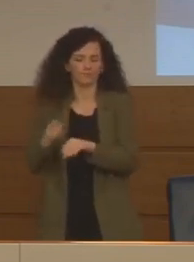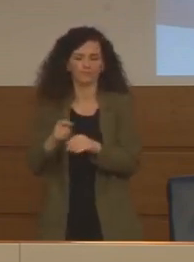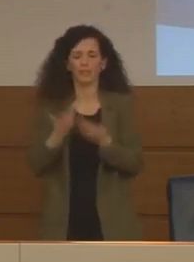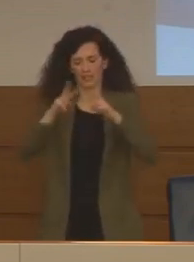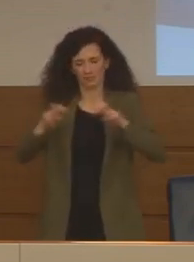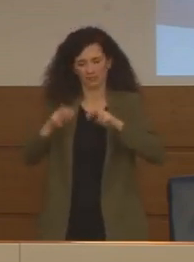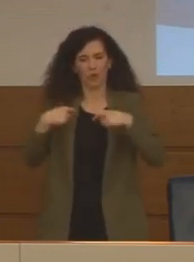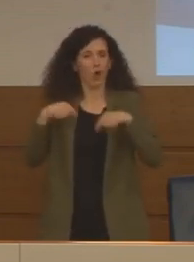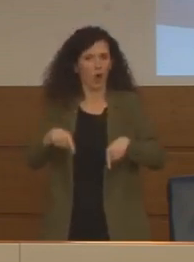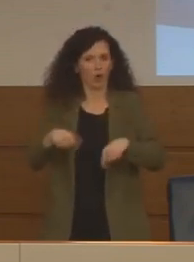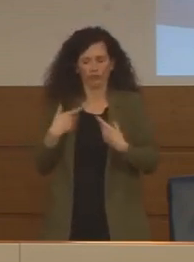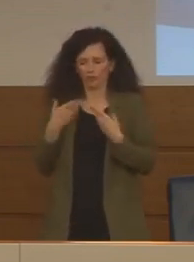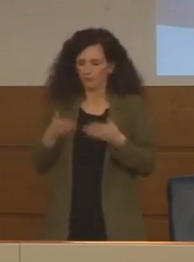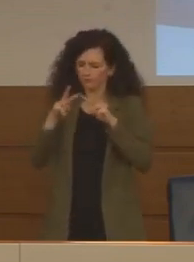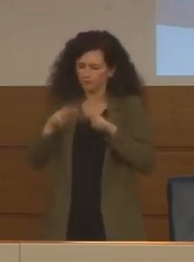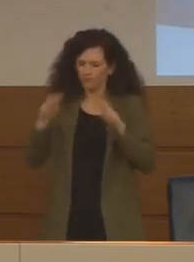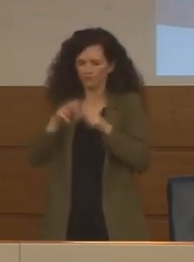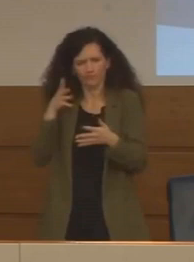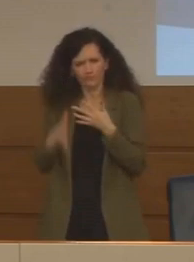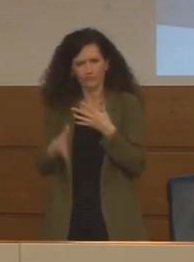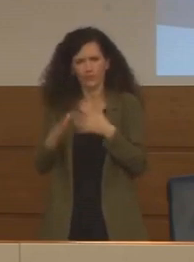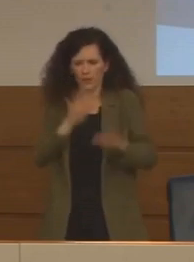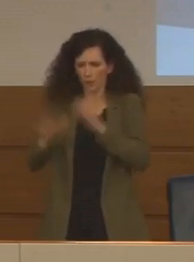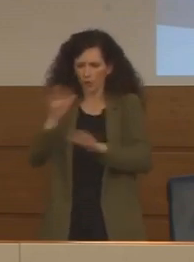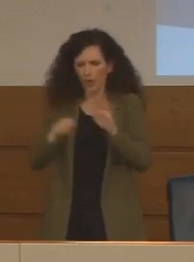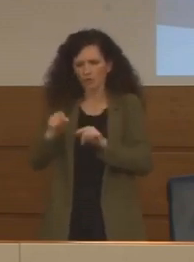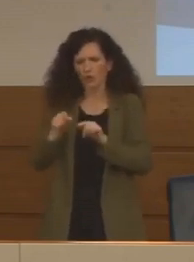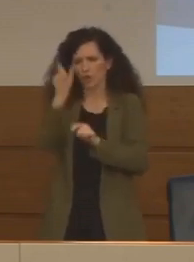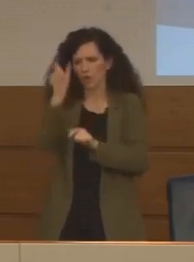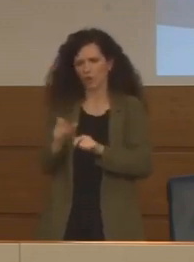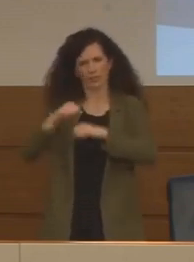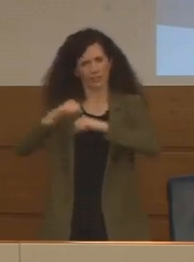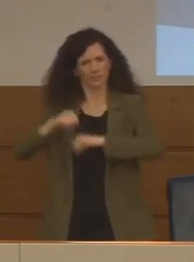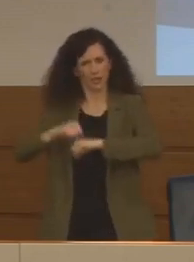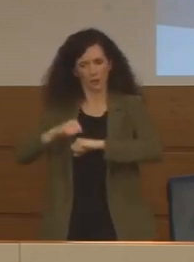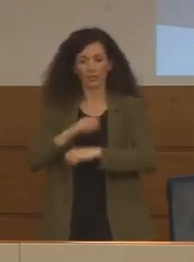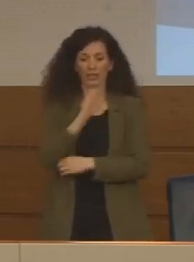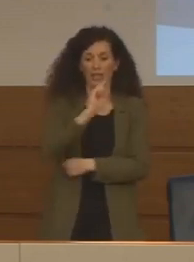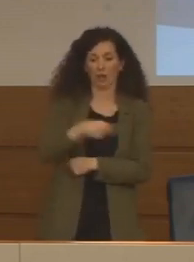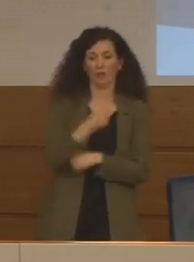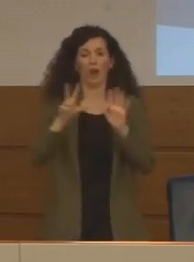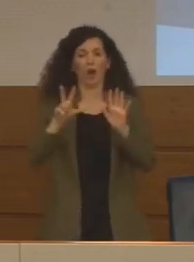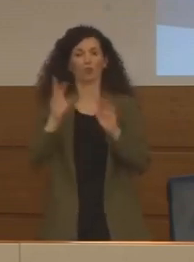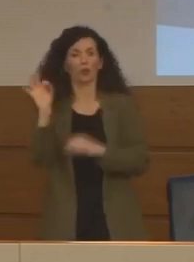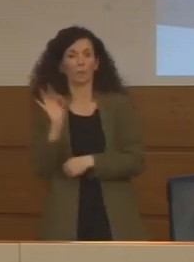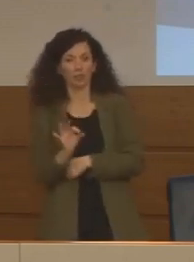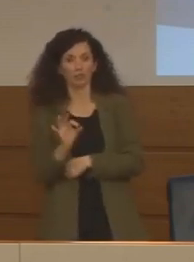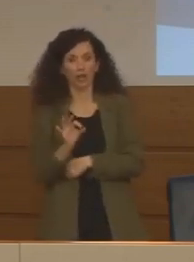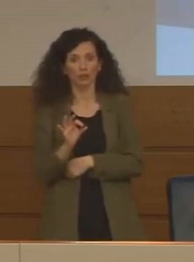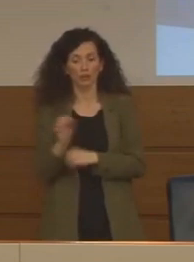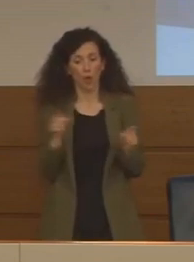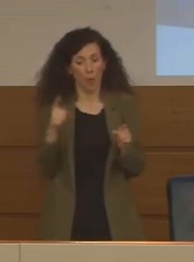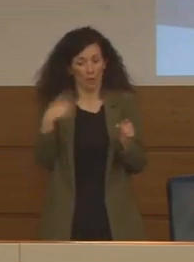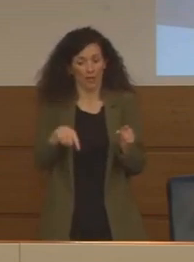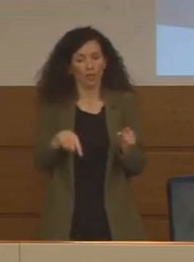attuale, stiamo ulteriormente approfondendo il dato, su soltanto lo 0,8% in questo momento